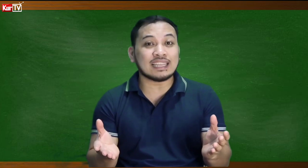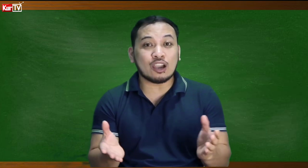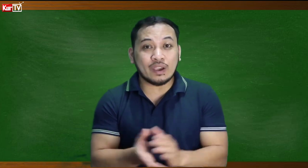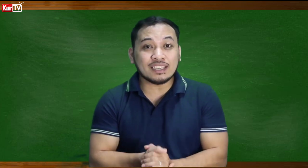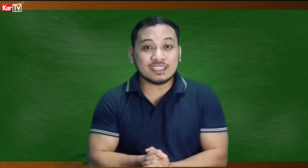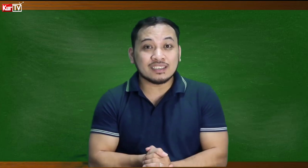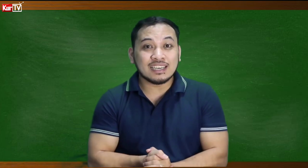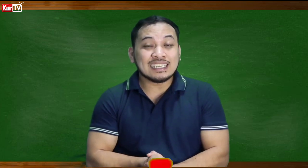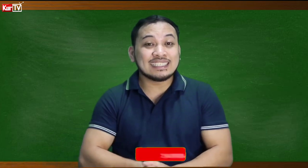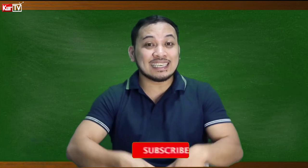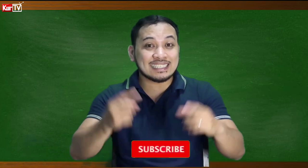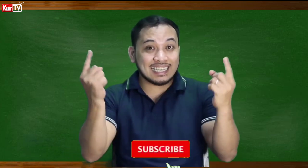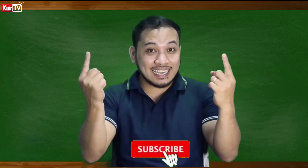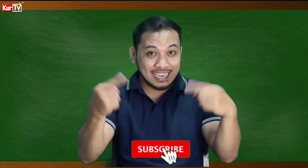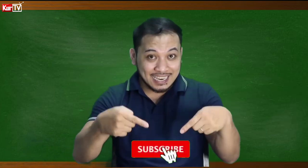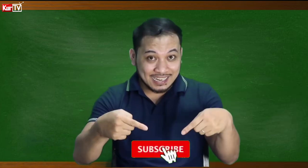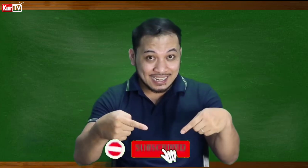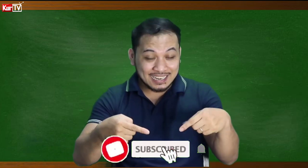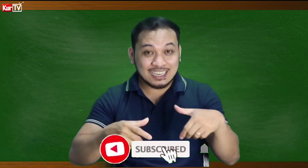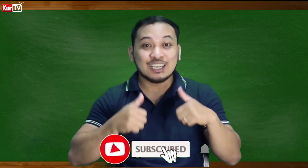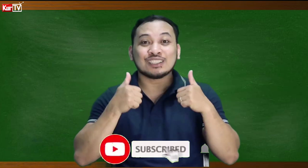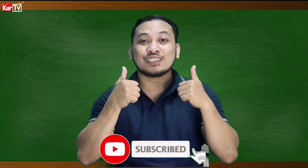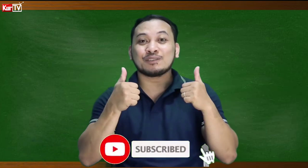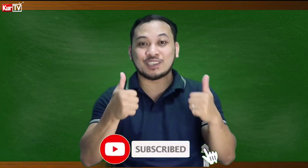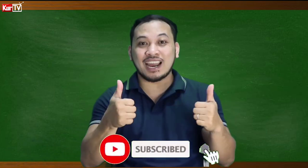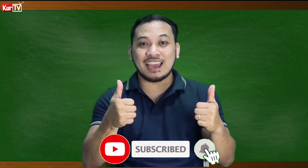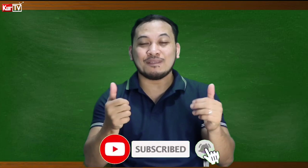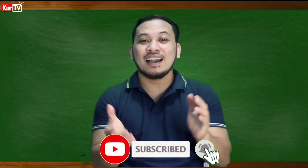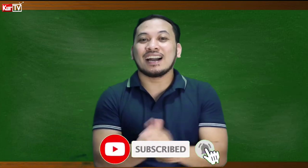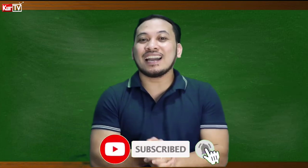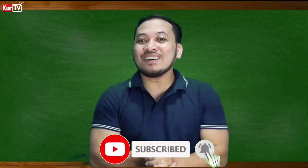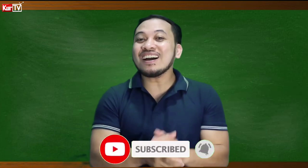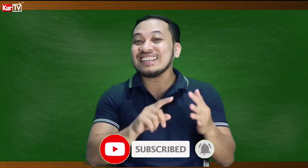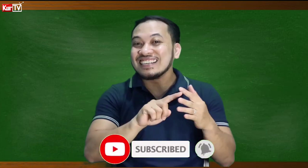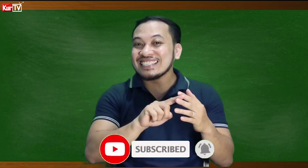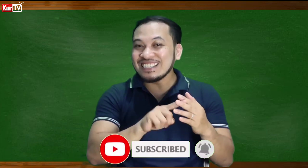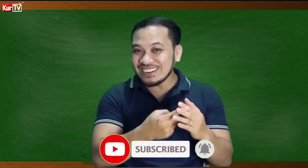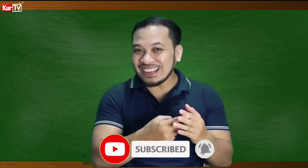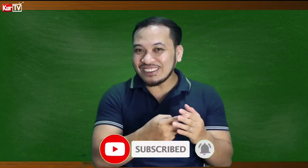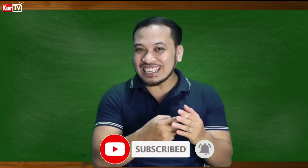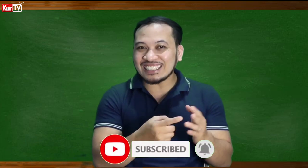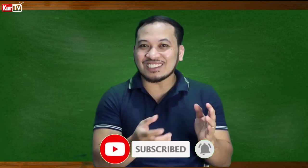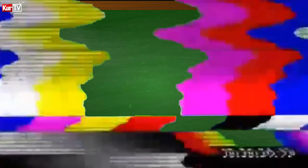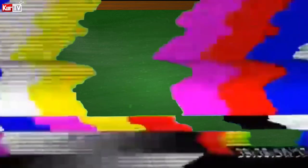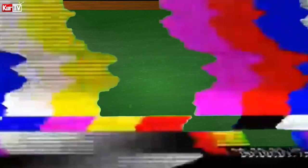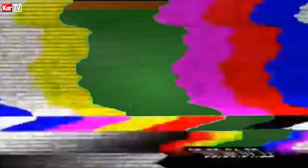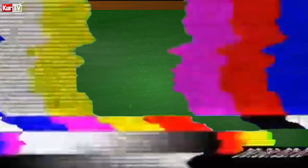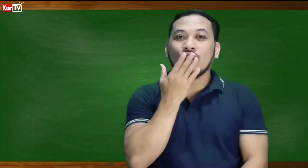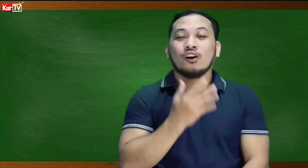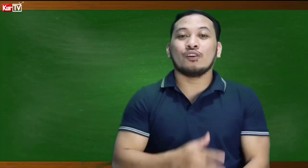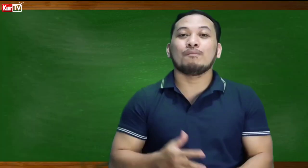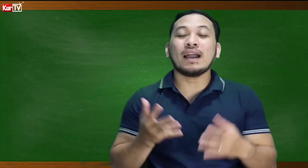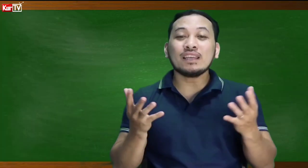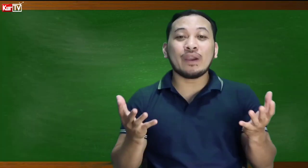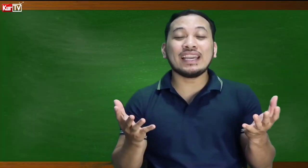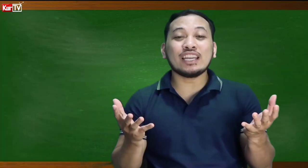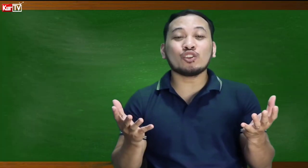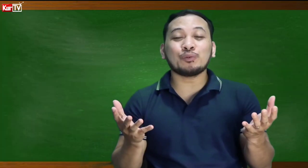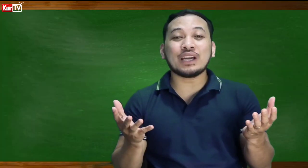Language, just click here to subscribe! Ayan naman! Simulan na po natin ito! By the way, ganito po